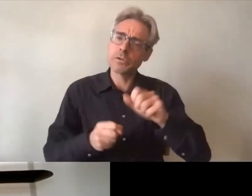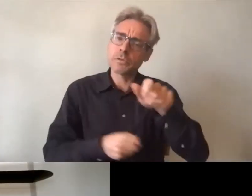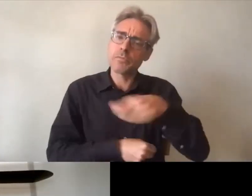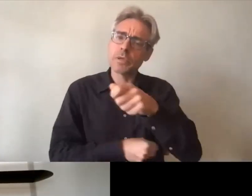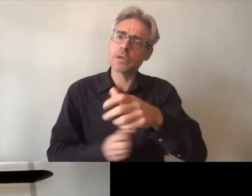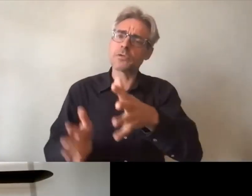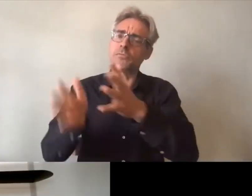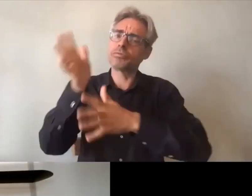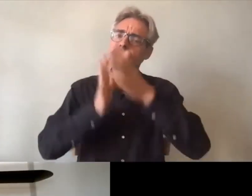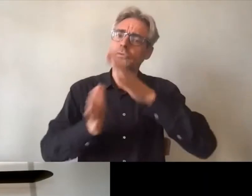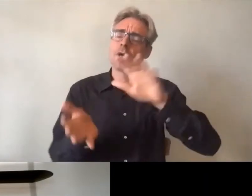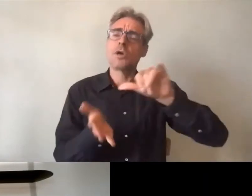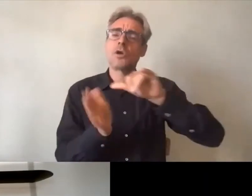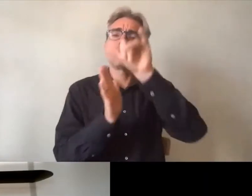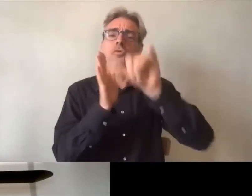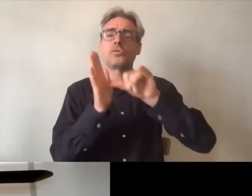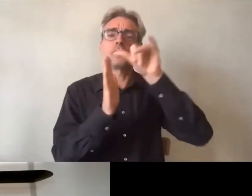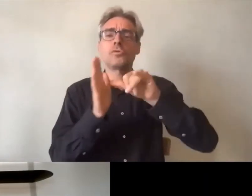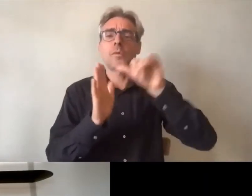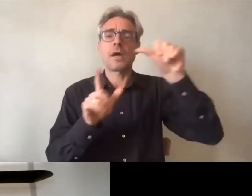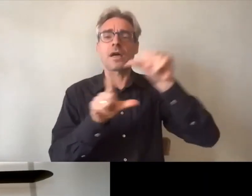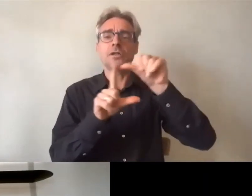cette séquence sur la chaîne YouTube de la GEPHIP.